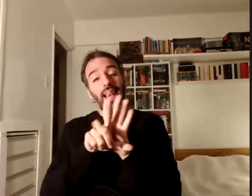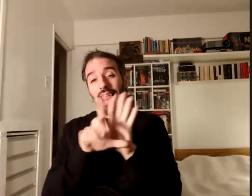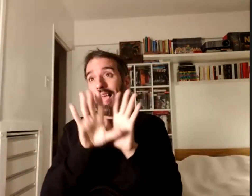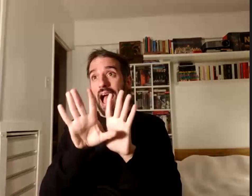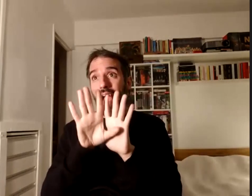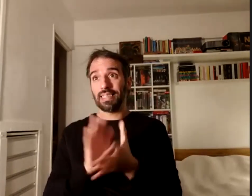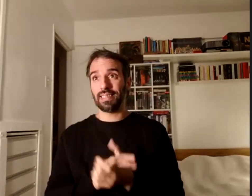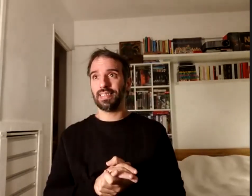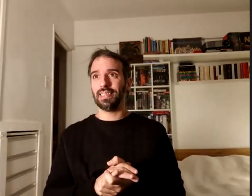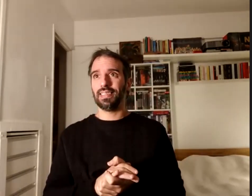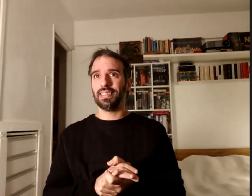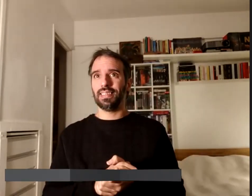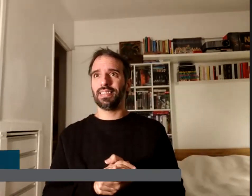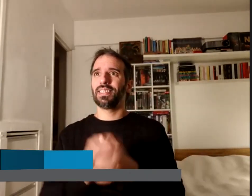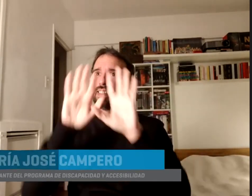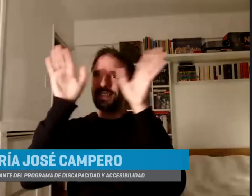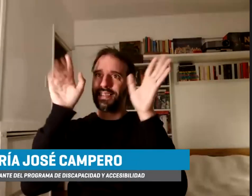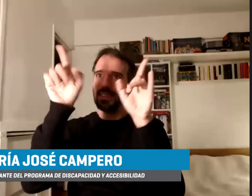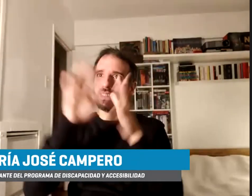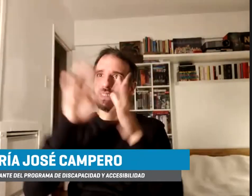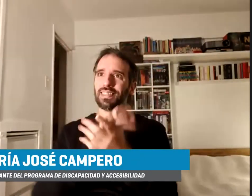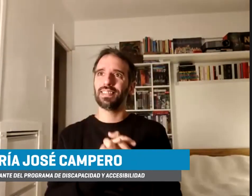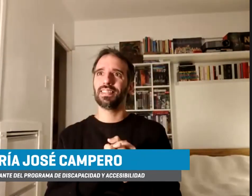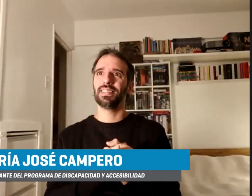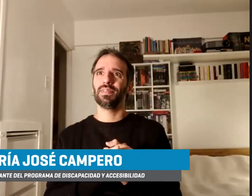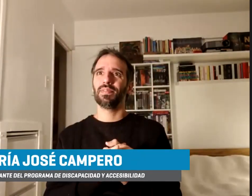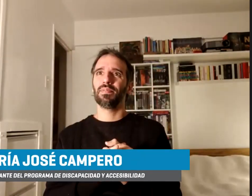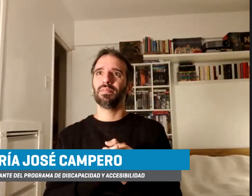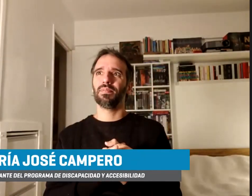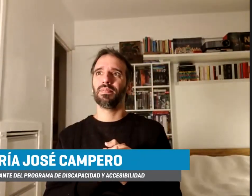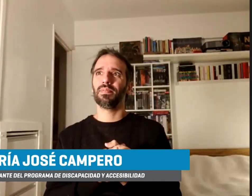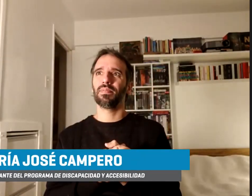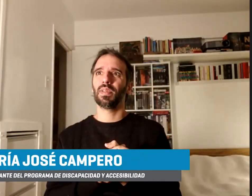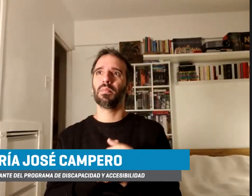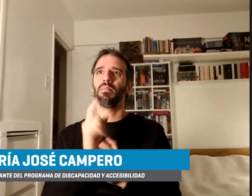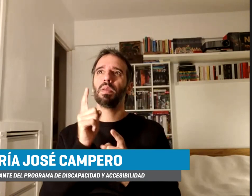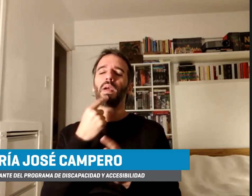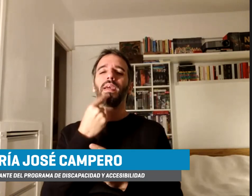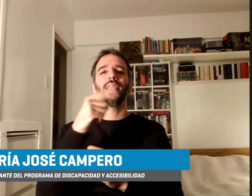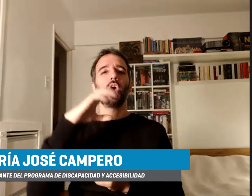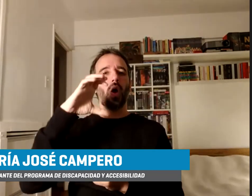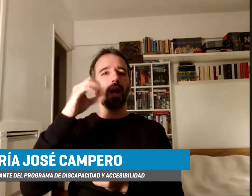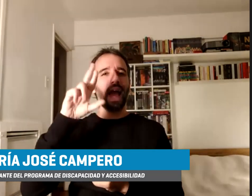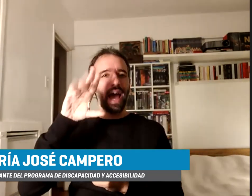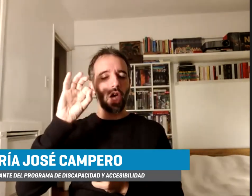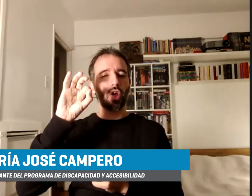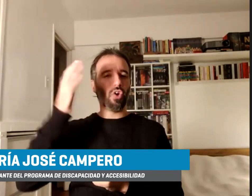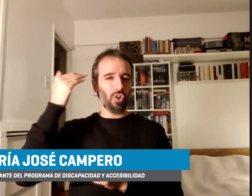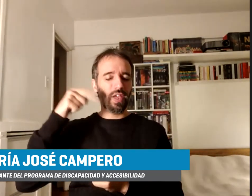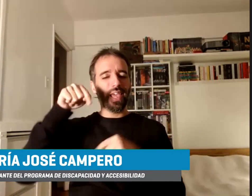hola como están bueno como dijo Caro en estos días estuvimos intercambiando como sabemos que las tareas de